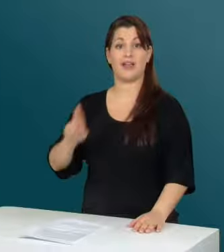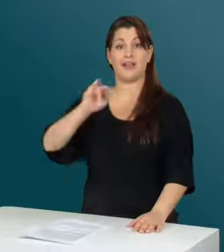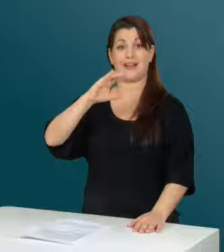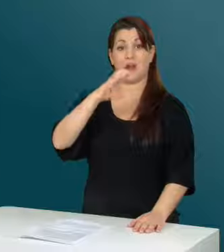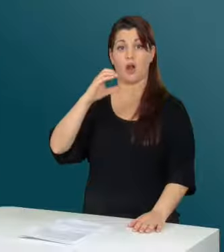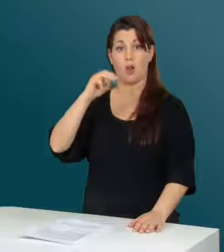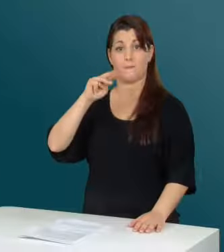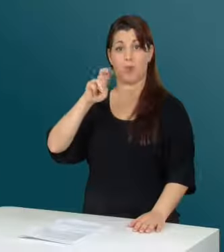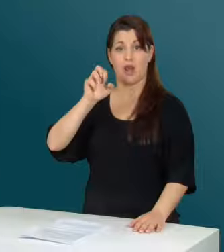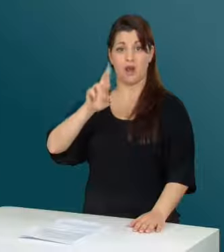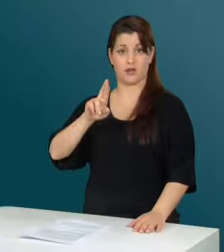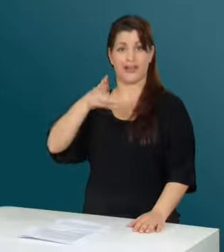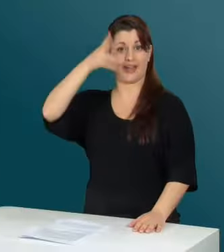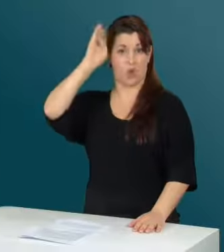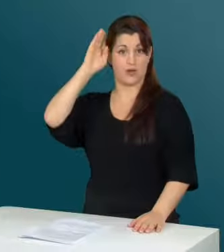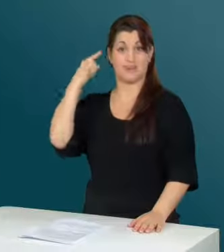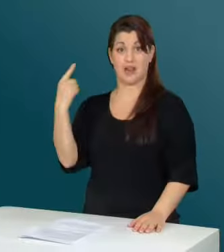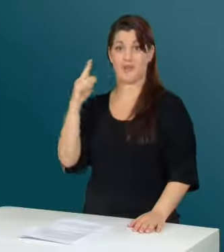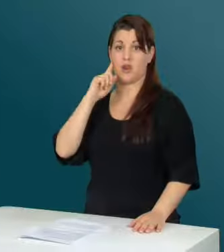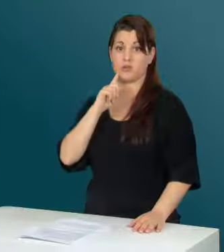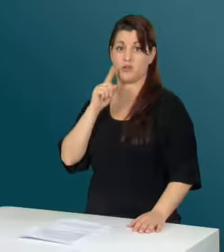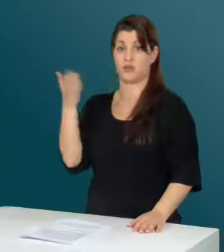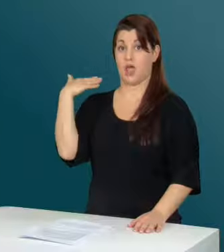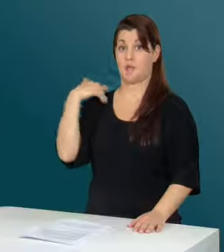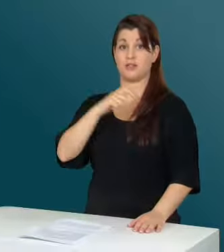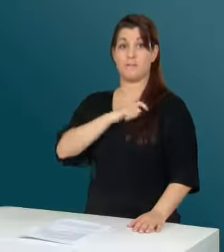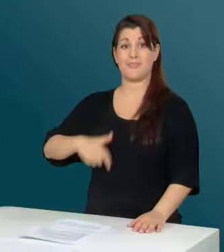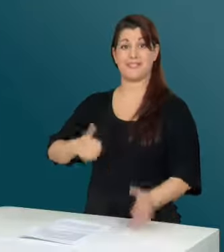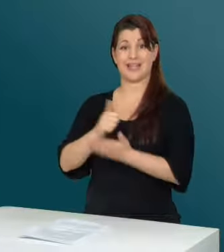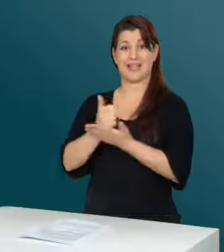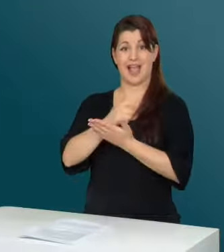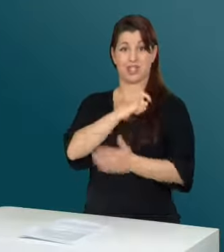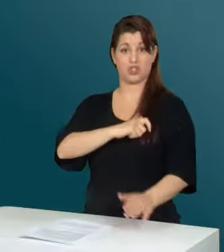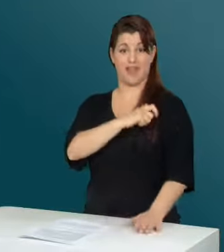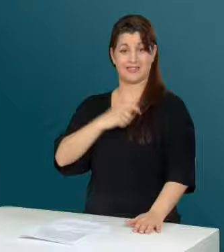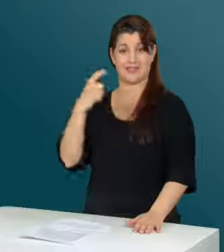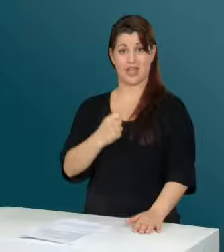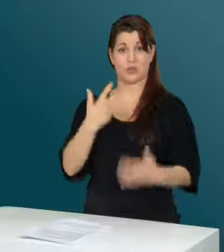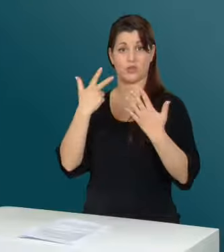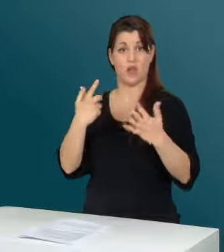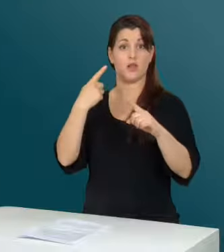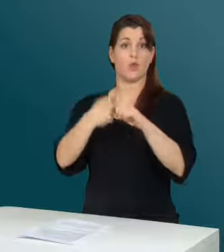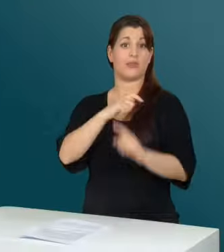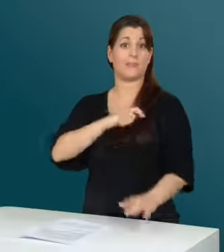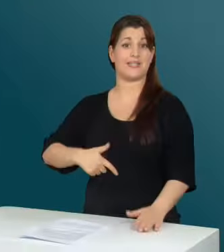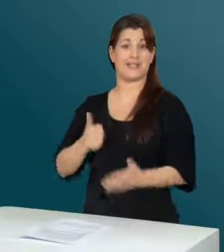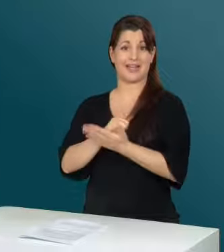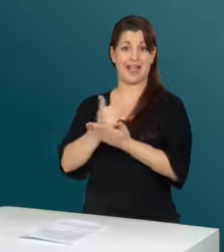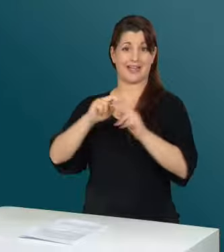Der Gehörlose Rico Müller, der ehemalige Mr. Gay Schweiz 2008 und Mr. Gay International